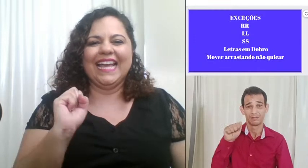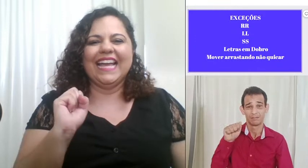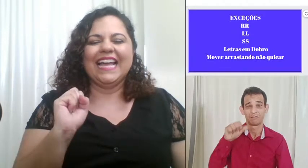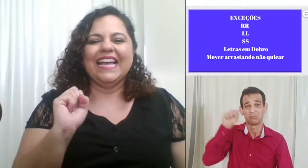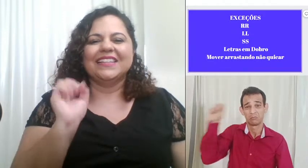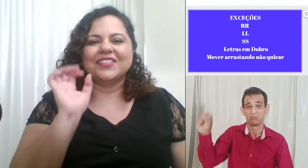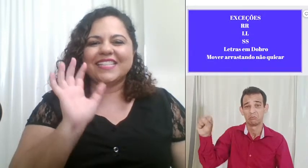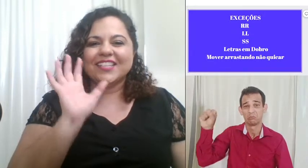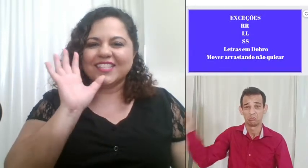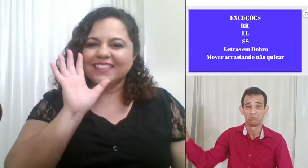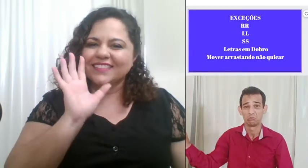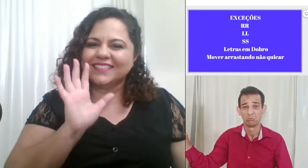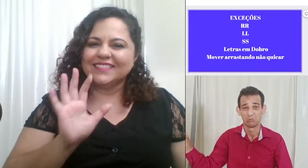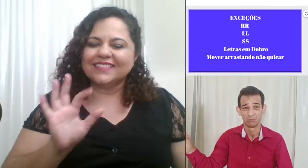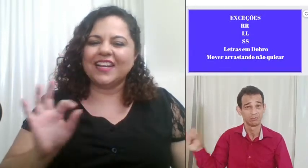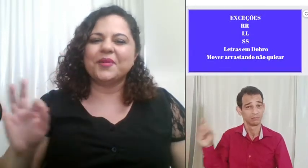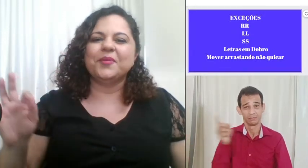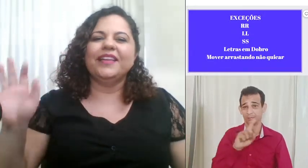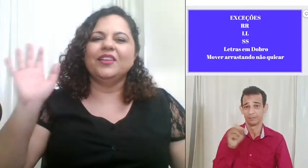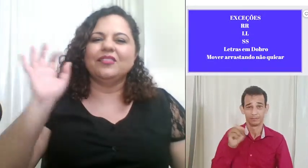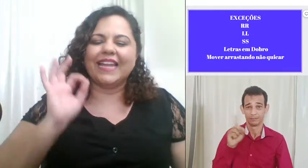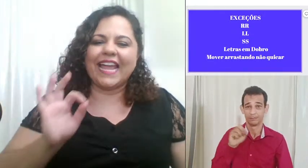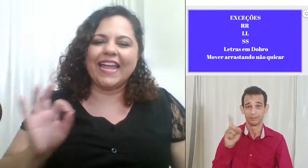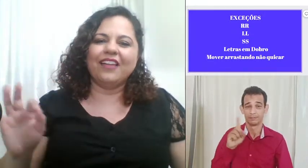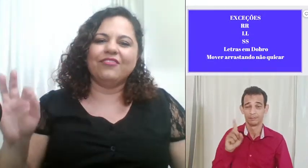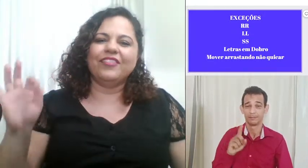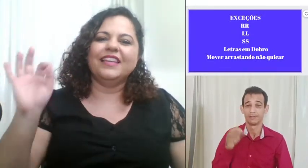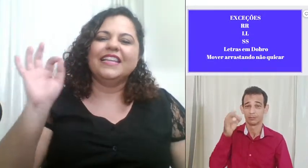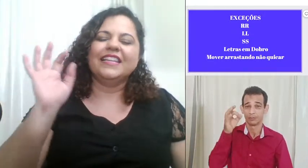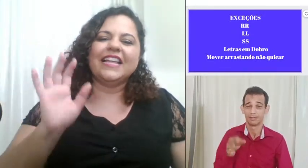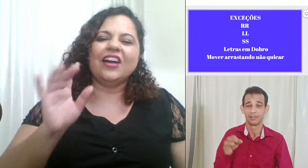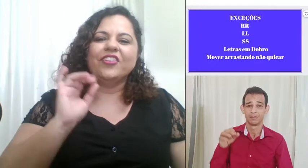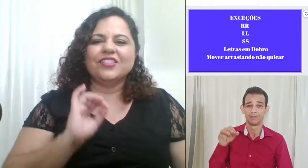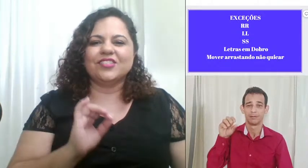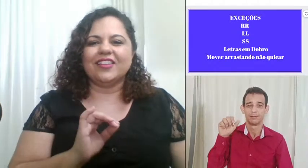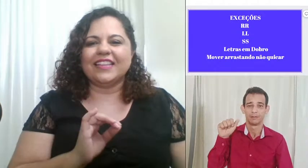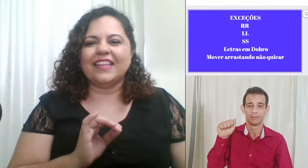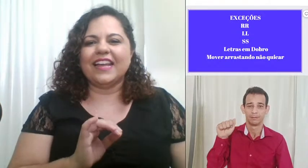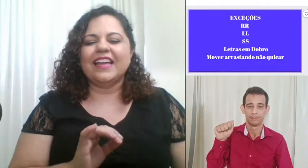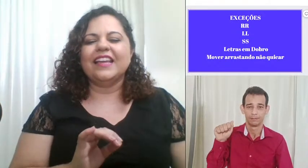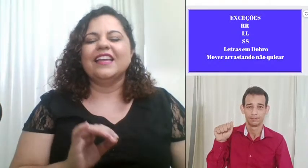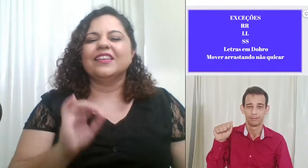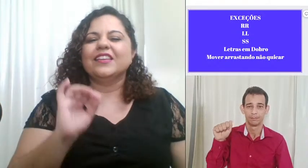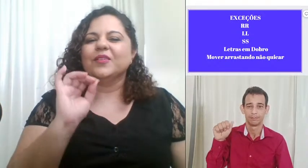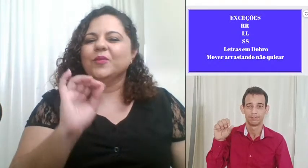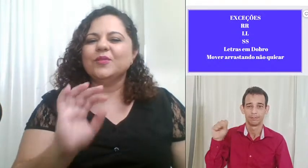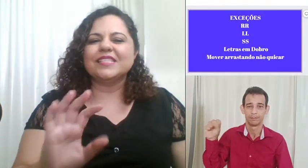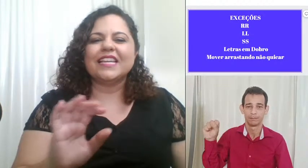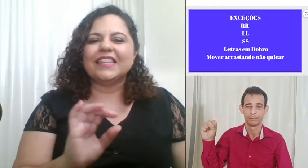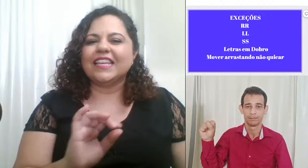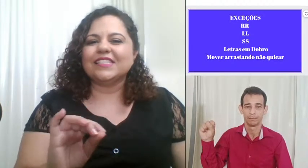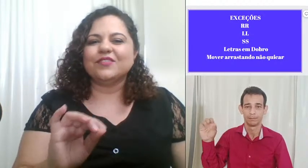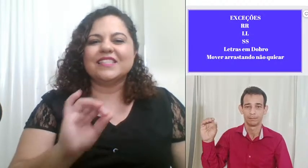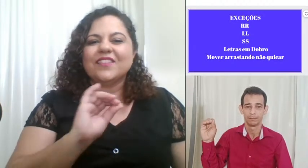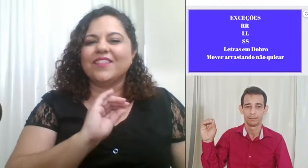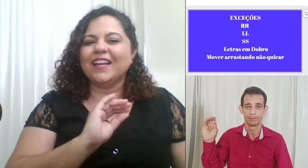então seja tranquilo leve na hora de soletrar que com certeza você vai